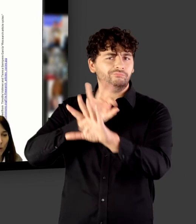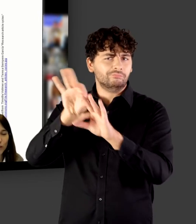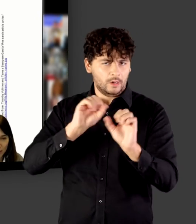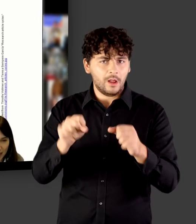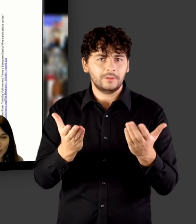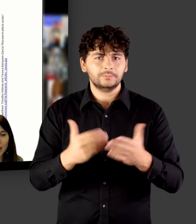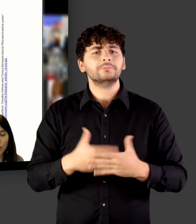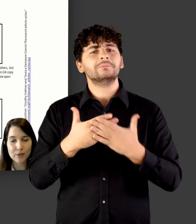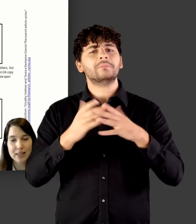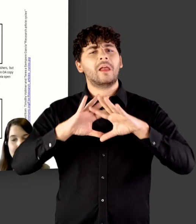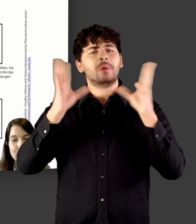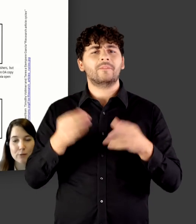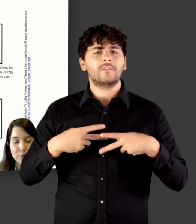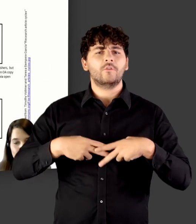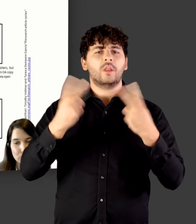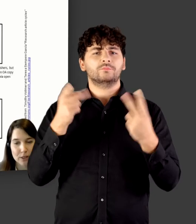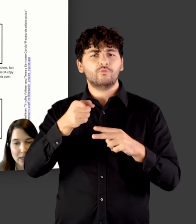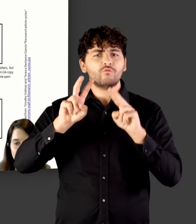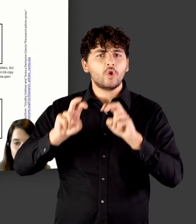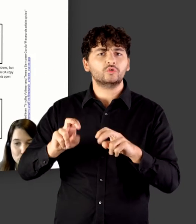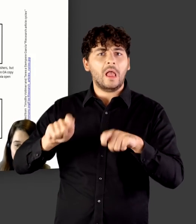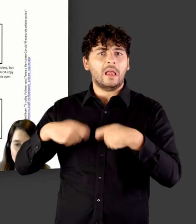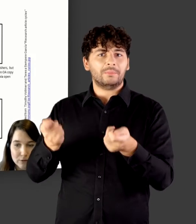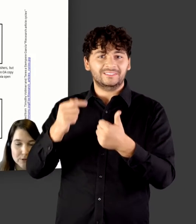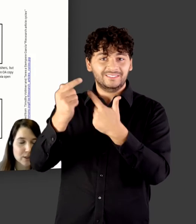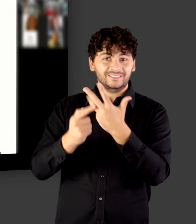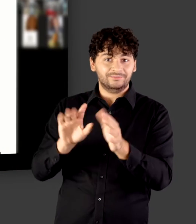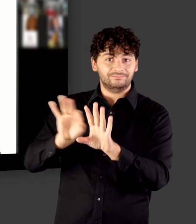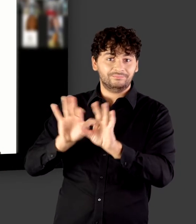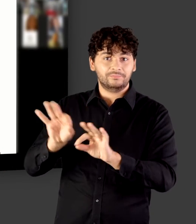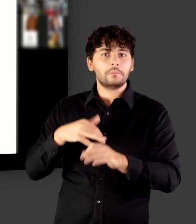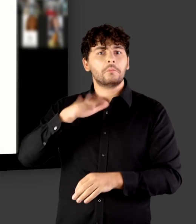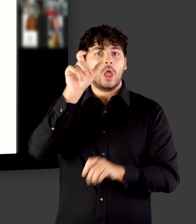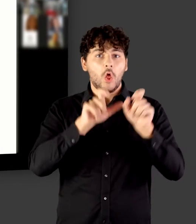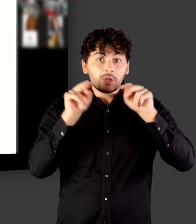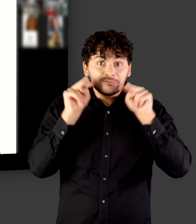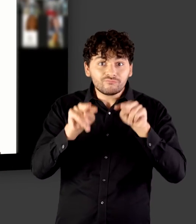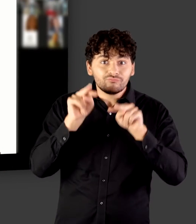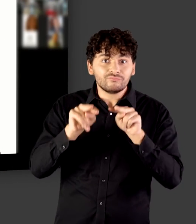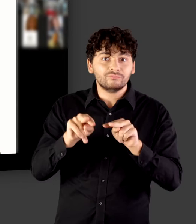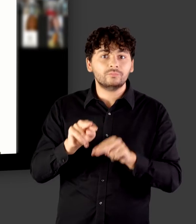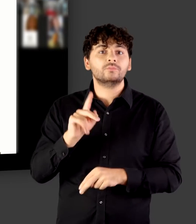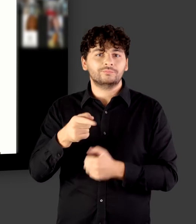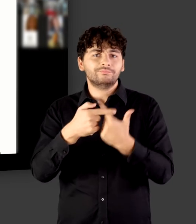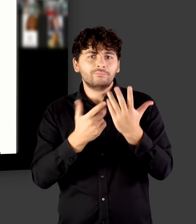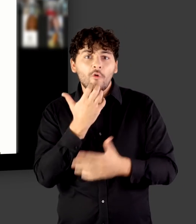die allgemeine Öffentlichkeit auf die Forschungsergebnisse Zugriff. Das erhöht die Sichtbarkeit und auch hoffentlich dann ihre